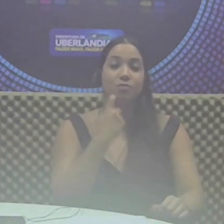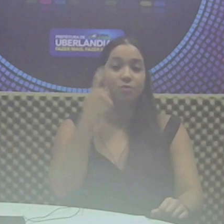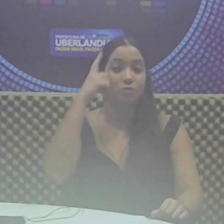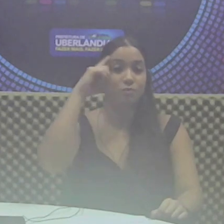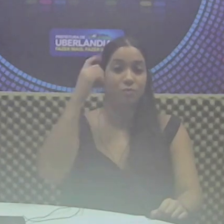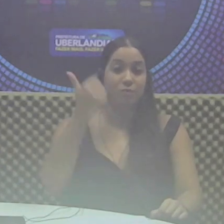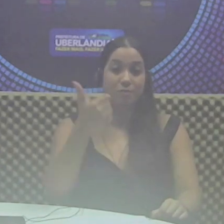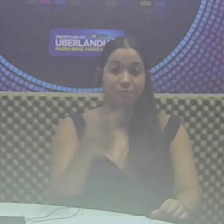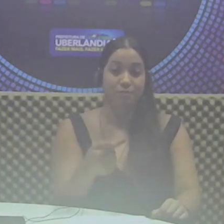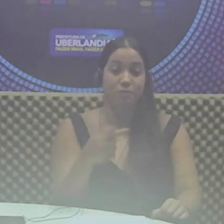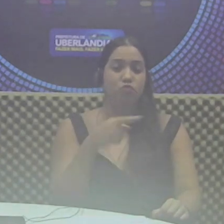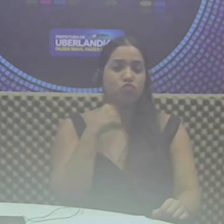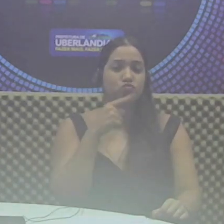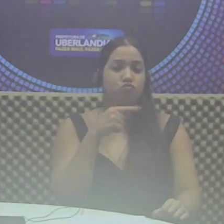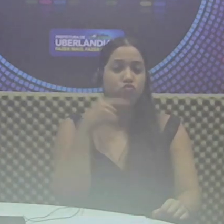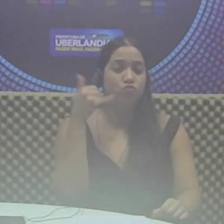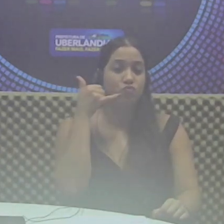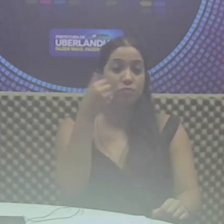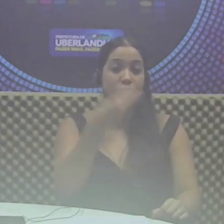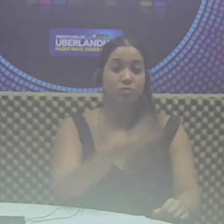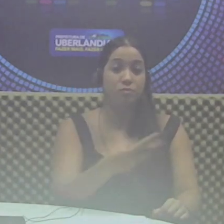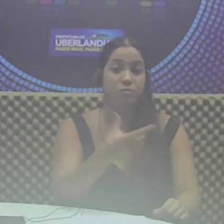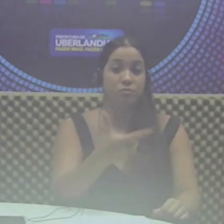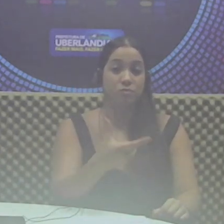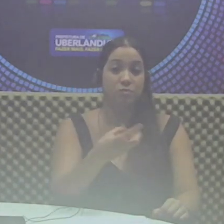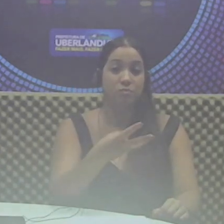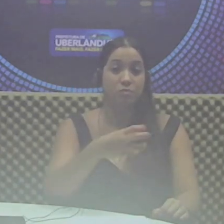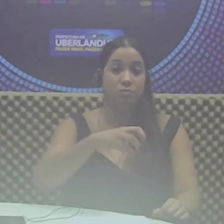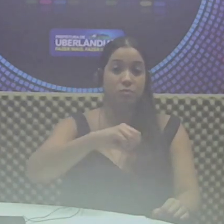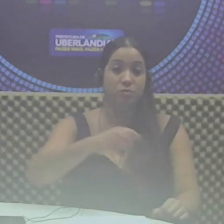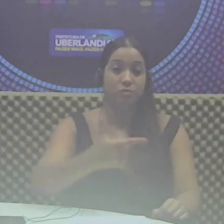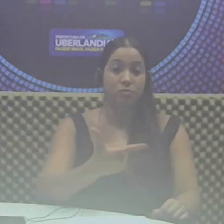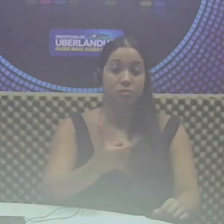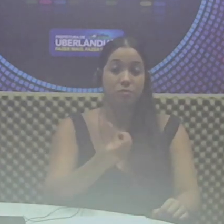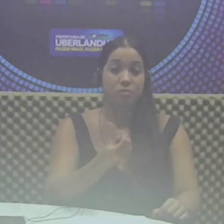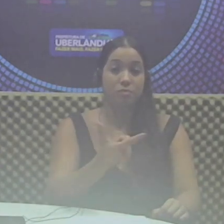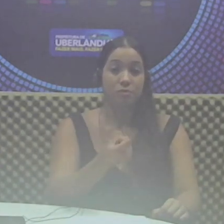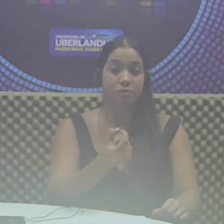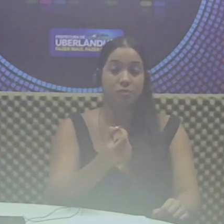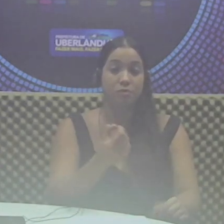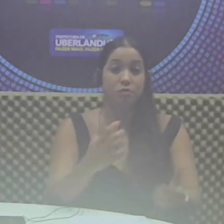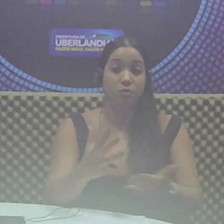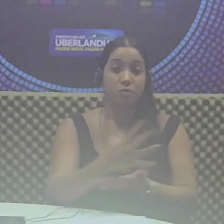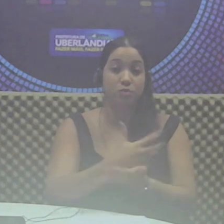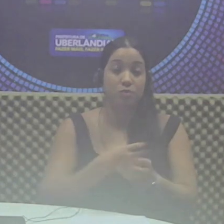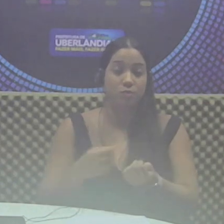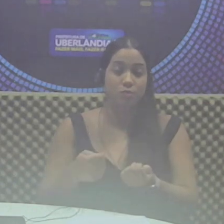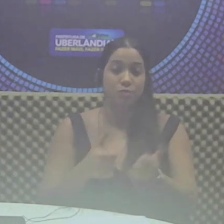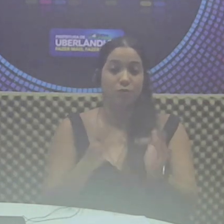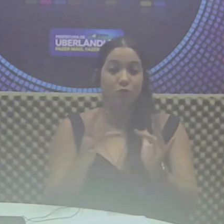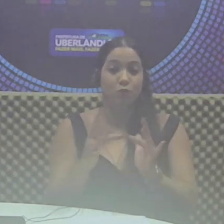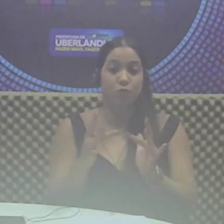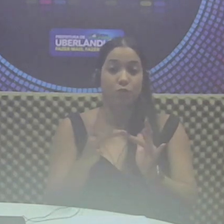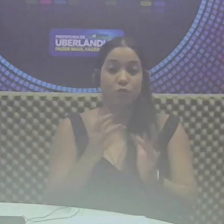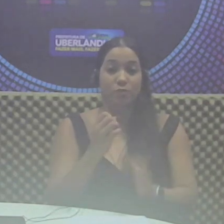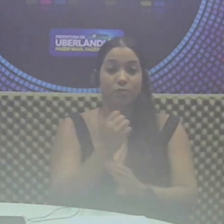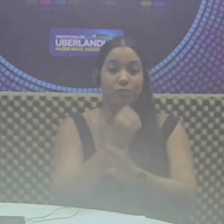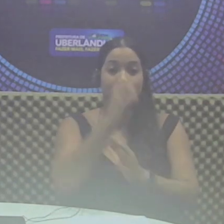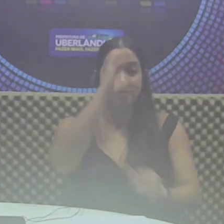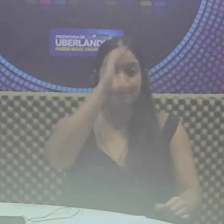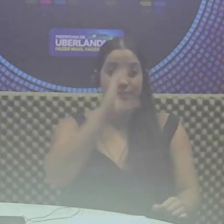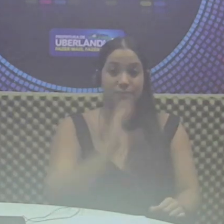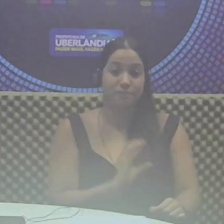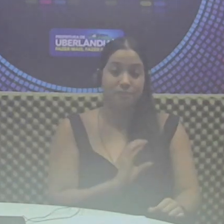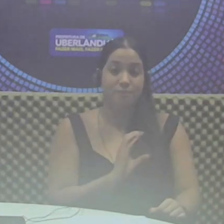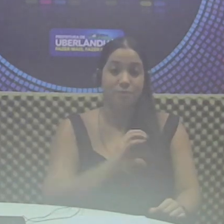Para dúvidas, ligue 3239-2620 e para recolher doações, entre em contato com a Defesa Civil,